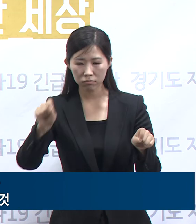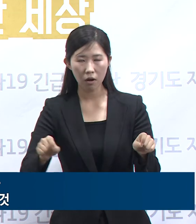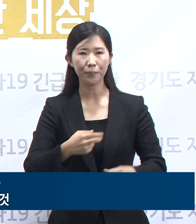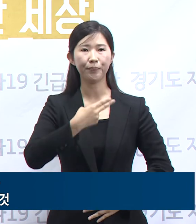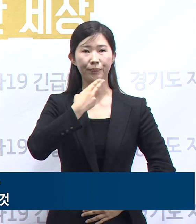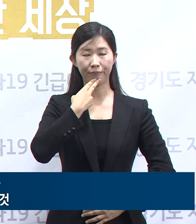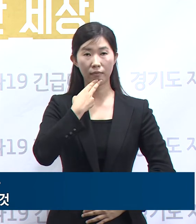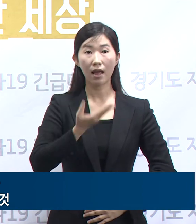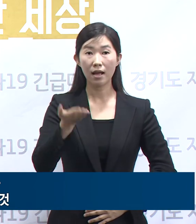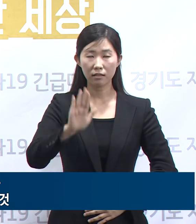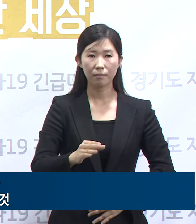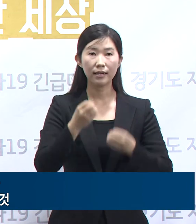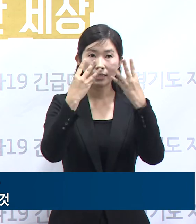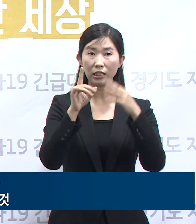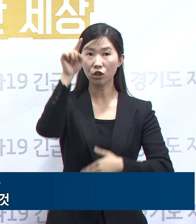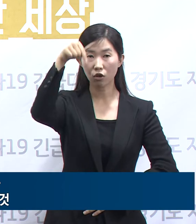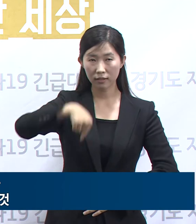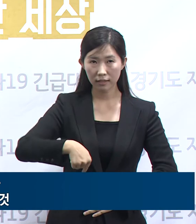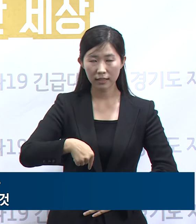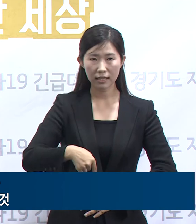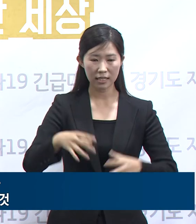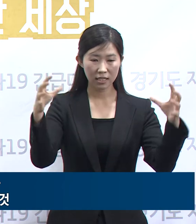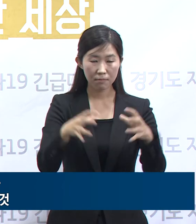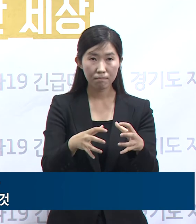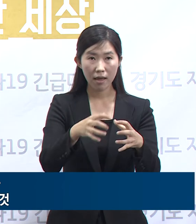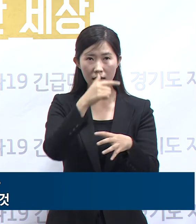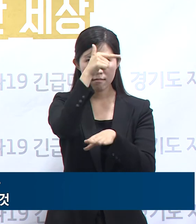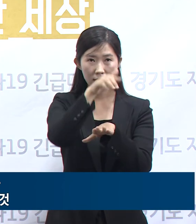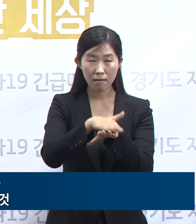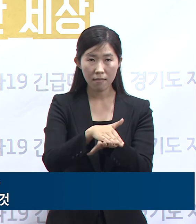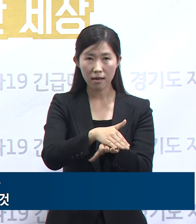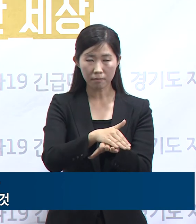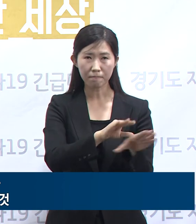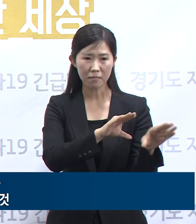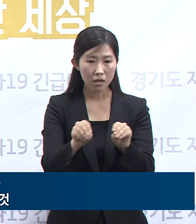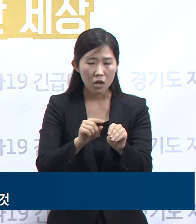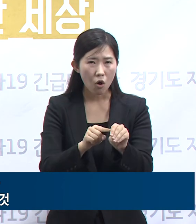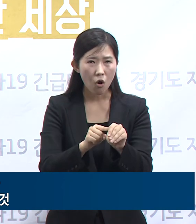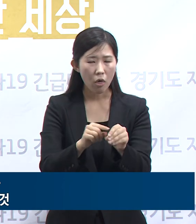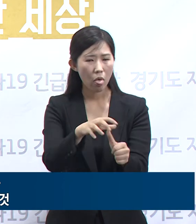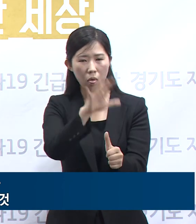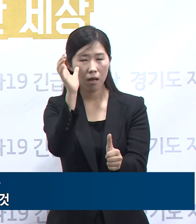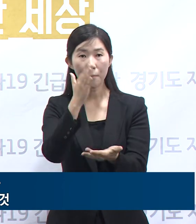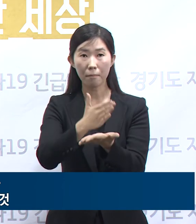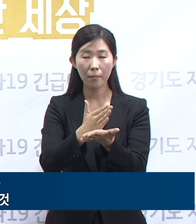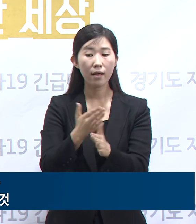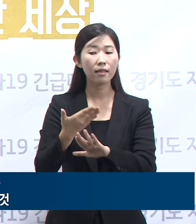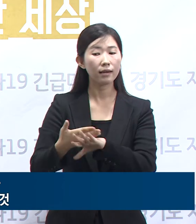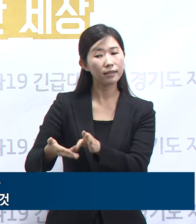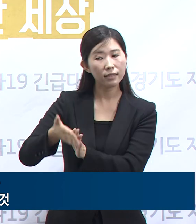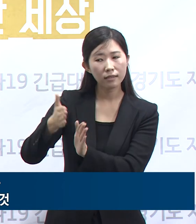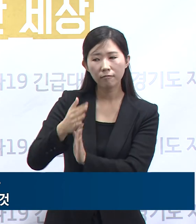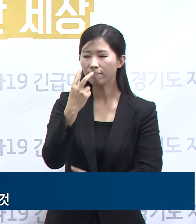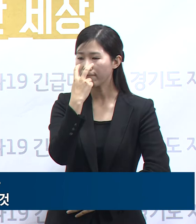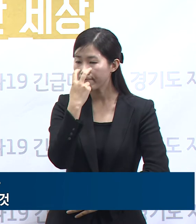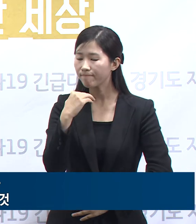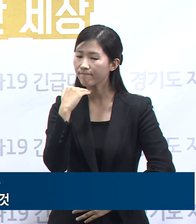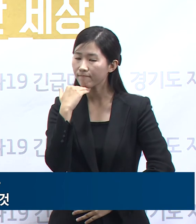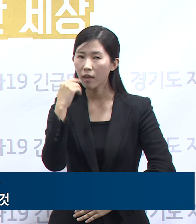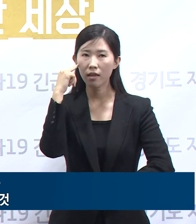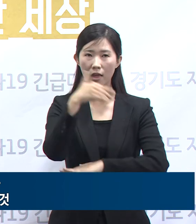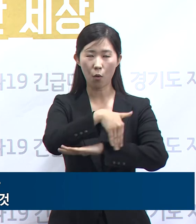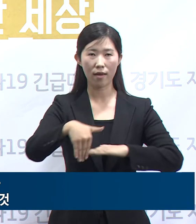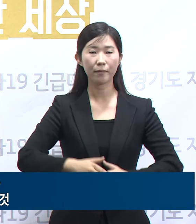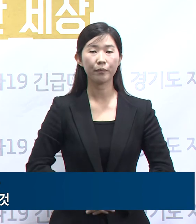신천지 시설 폐쇄 및 집회 제안은 바로 해제하지 않고 타 시도의 상황을 고려할 계획입니다. 또한 스포츠